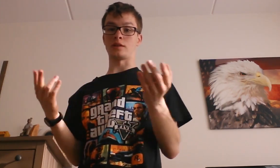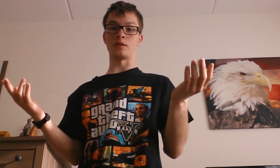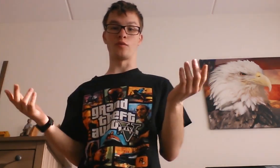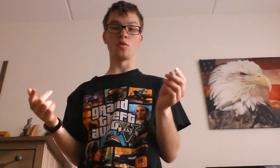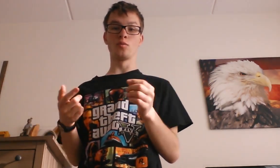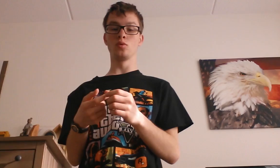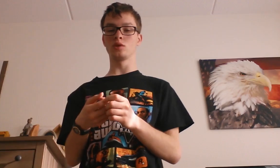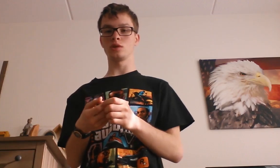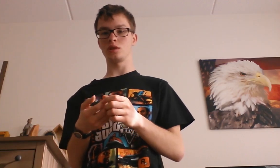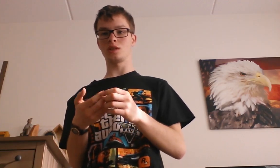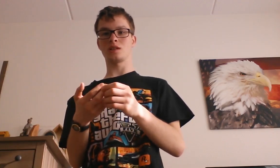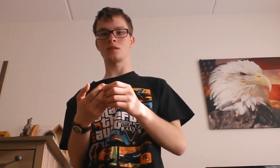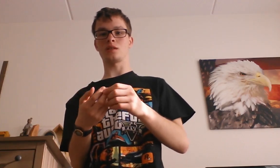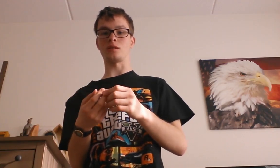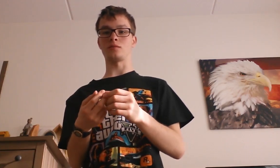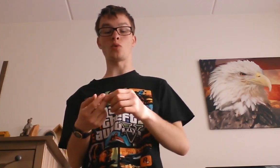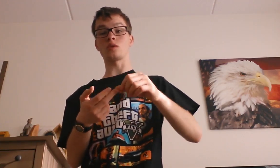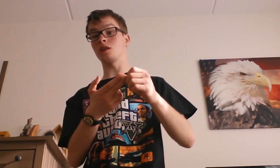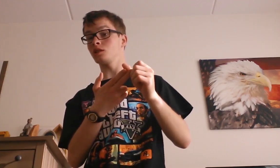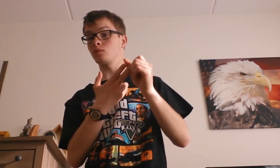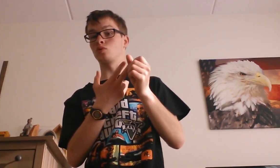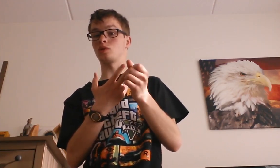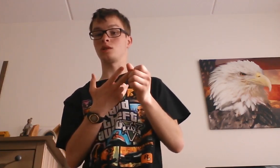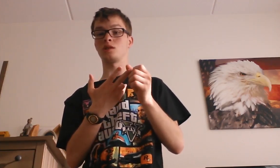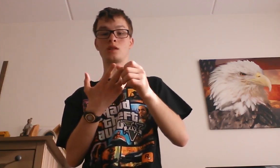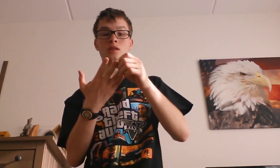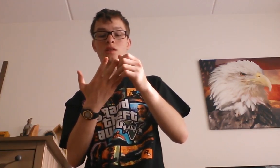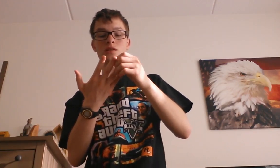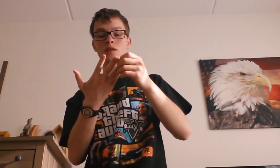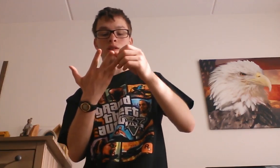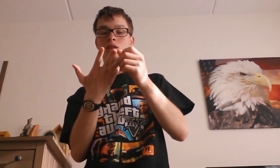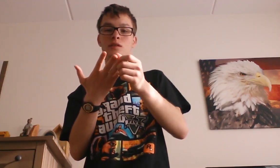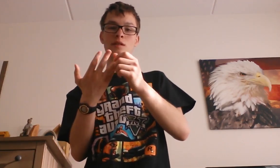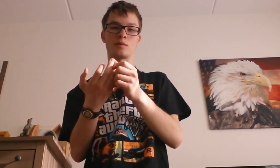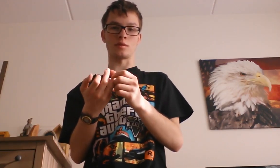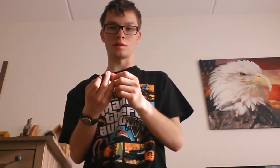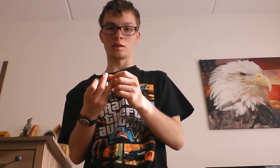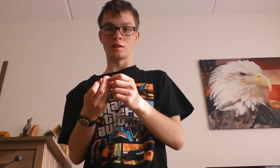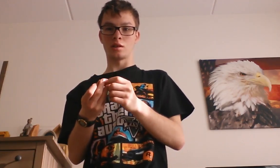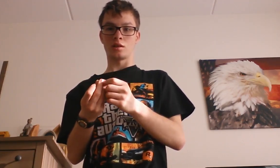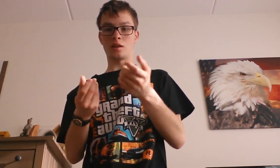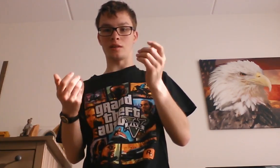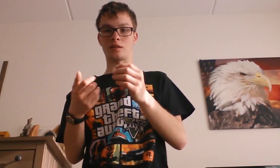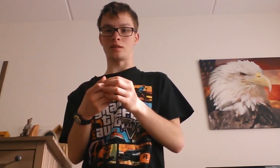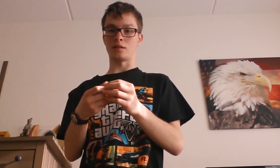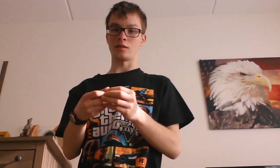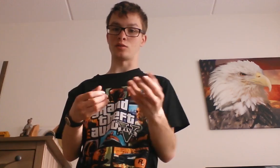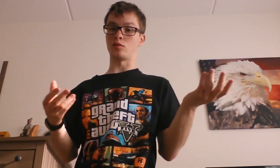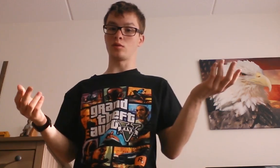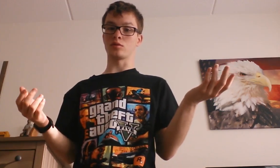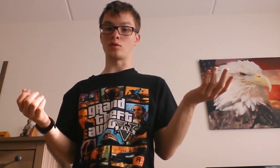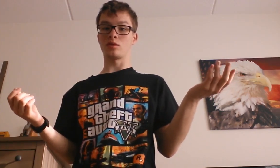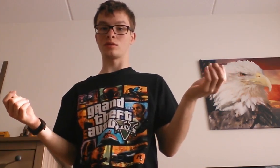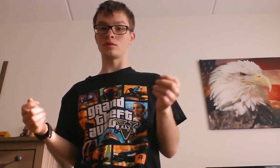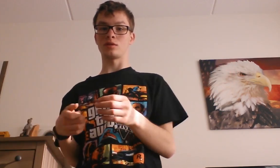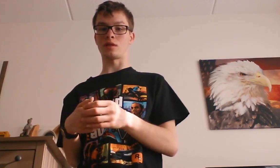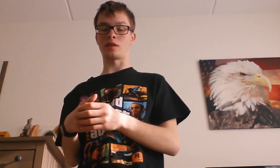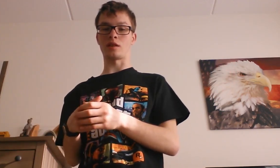hebt veel moeders die denk ik ook de eerste moeders die net de eerste kind hebben. En zo lukt het wel, maar